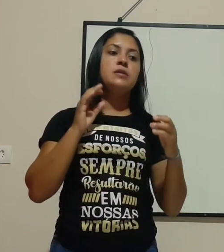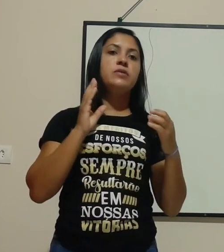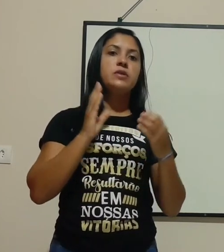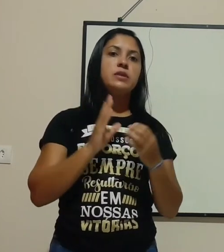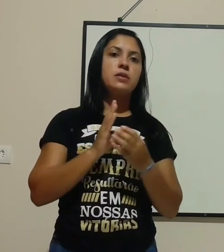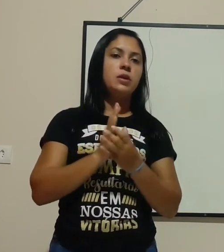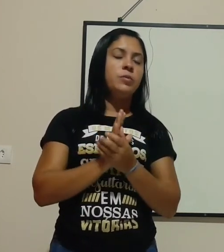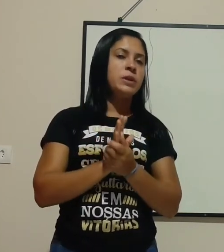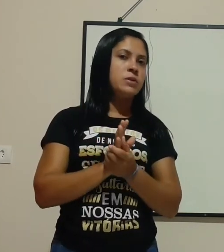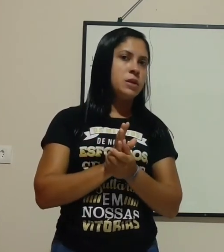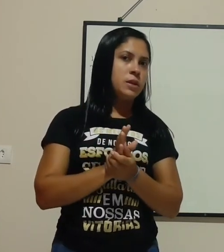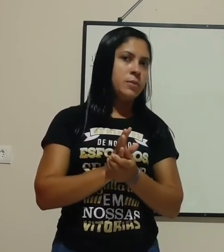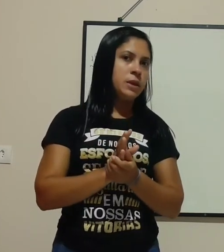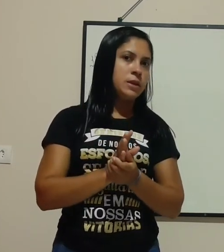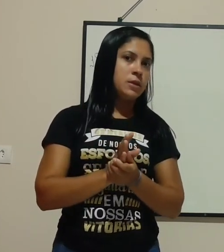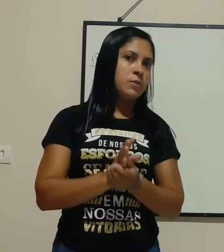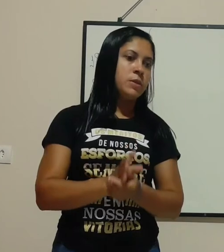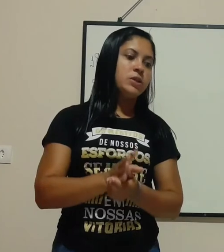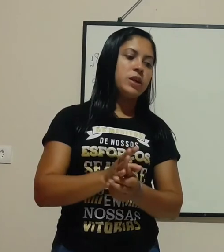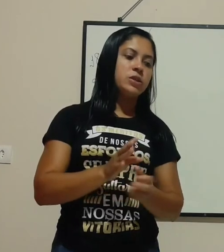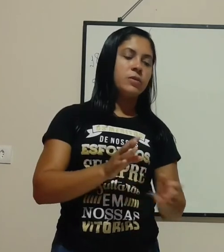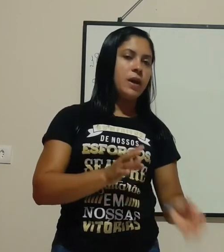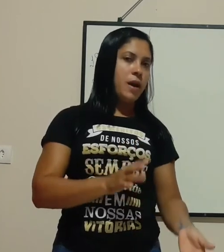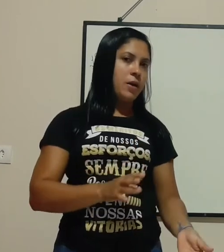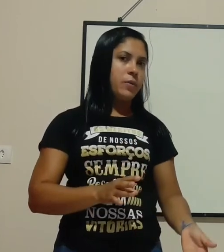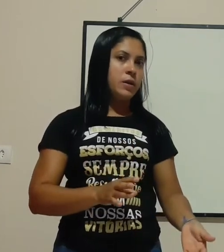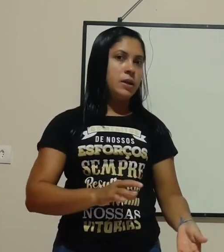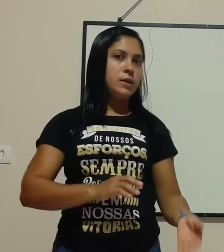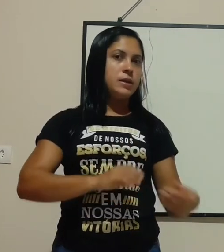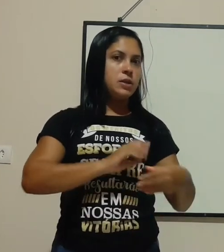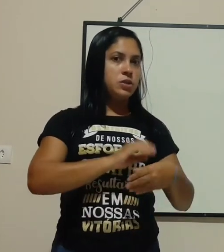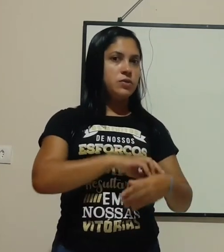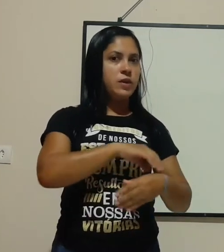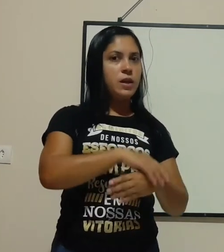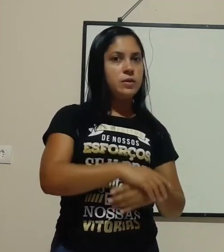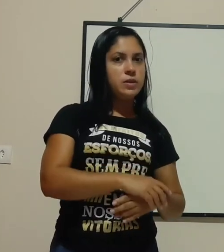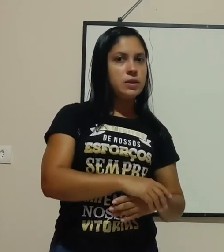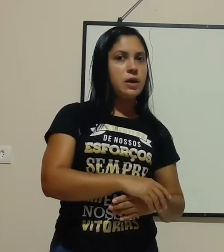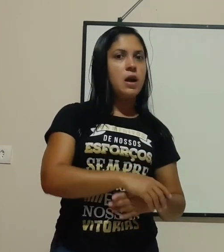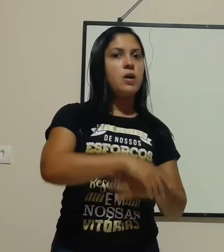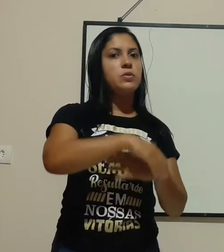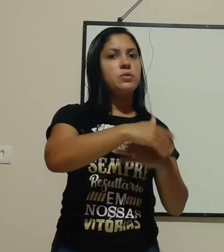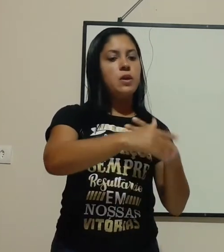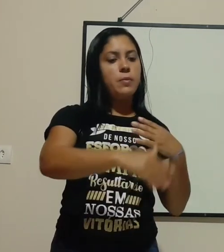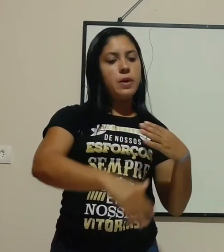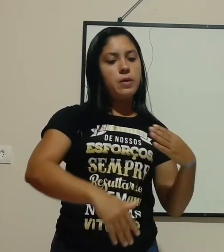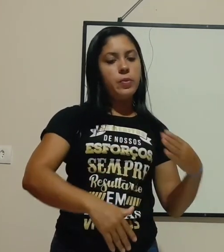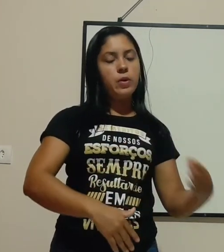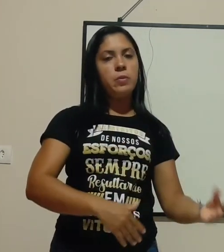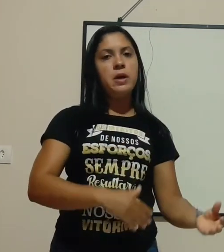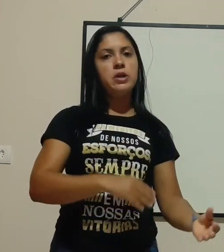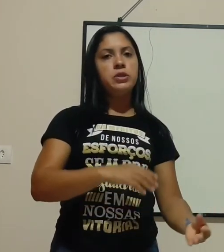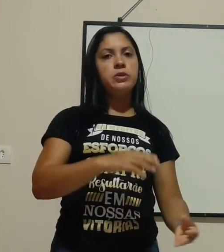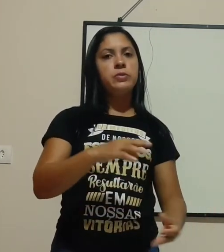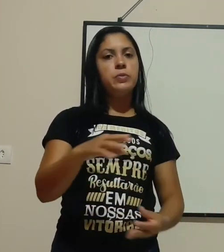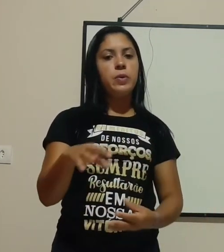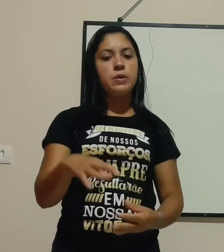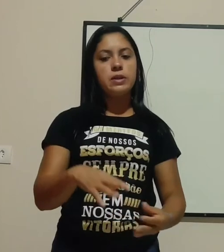eu mencionei também anteriormente a questão da água. Se a gente tiver descalço, por alguma região que possa